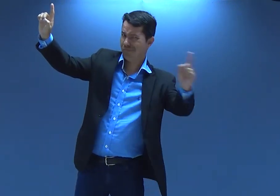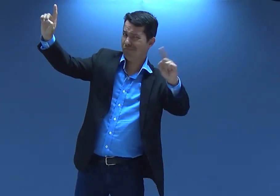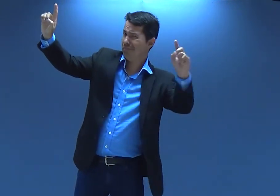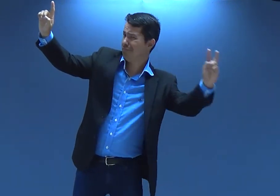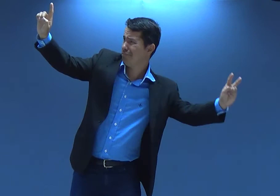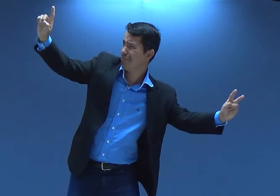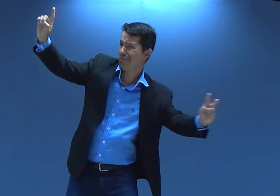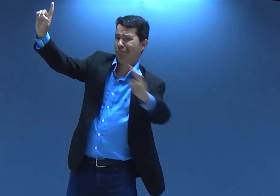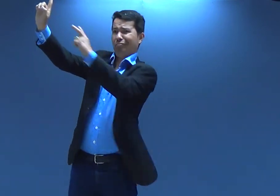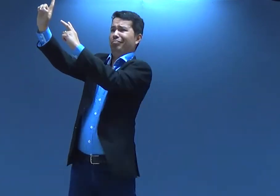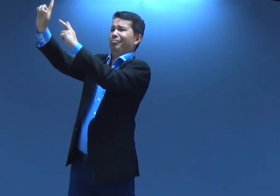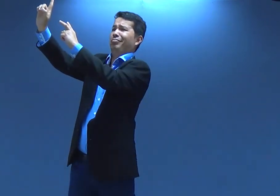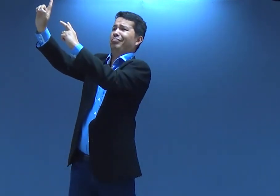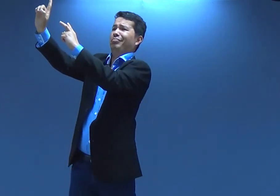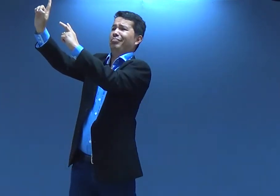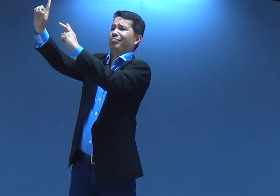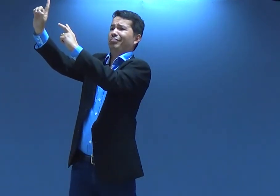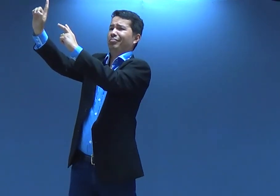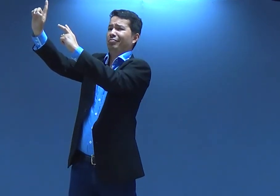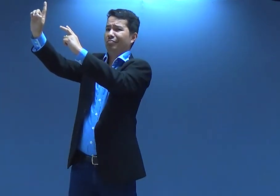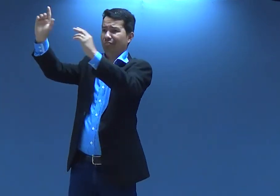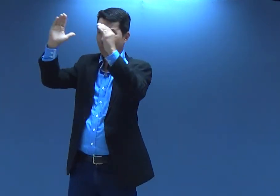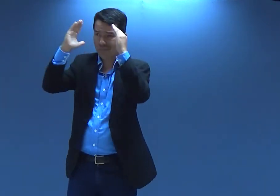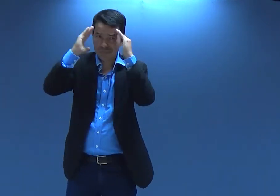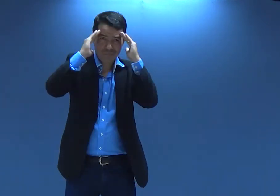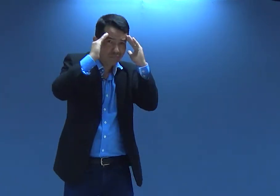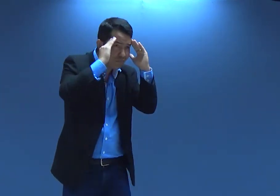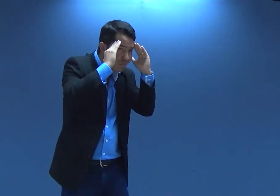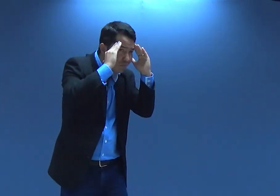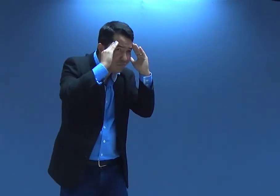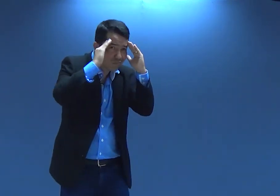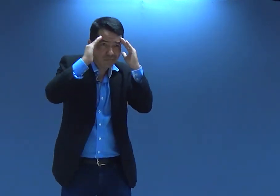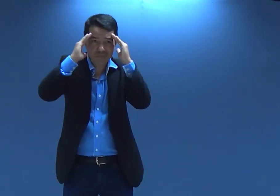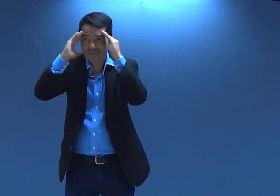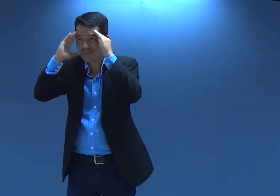hum não tem que ser tudo para ele vocês entenderam?